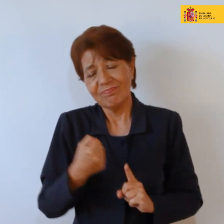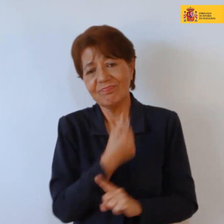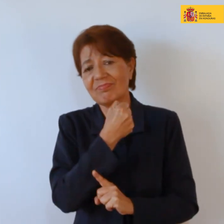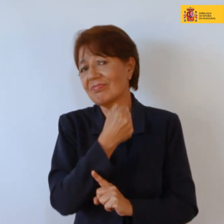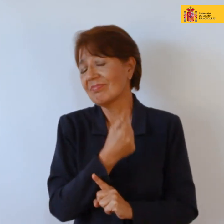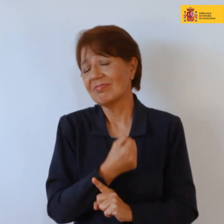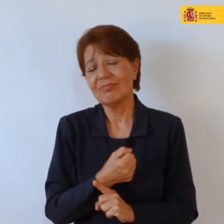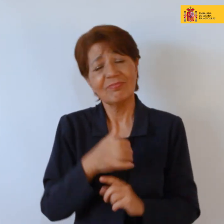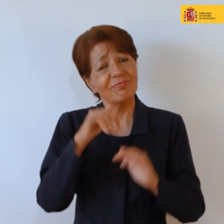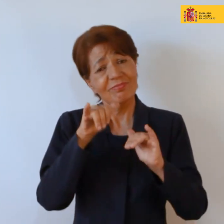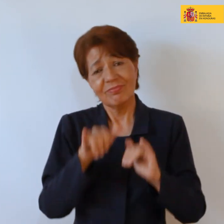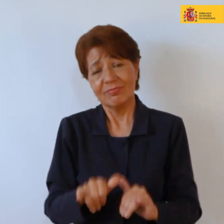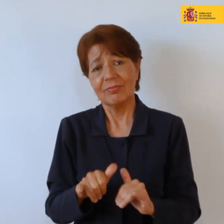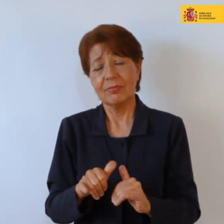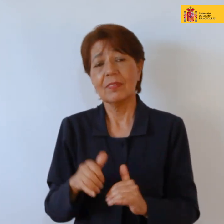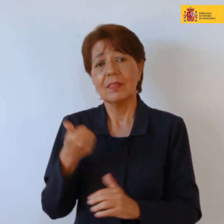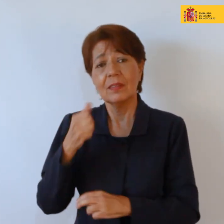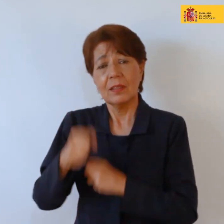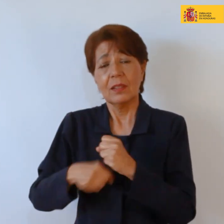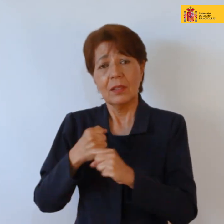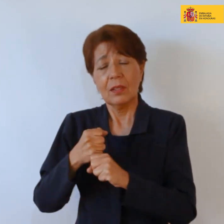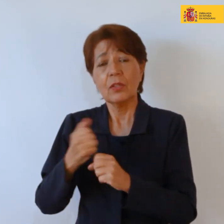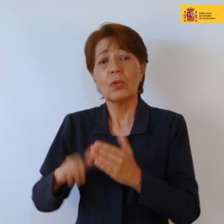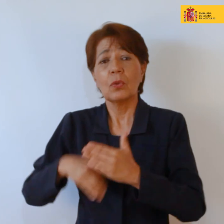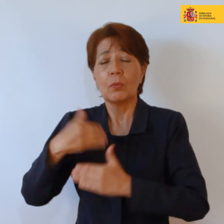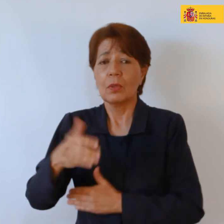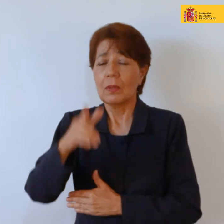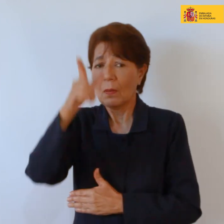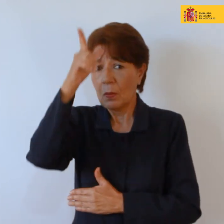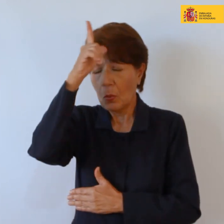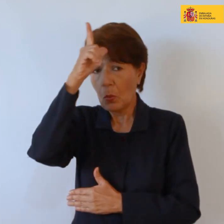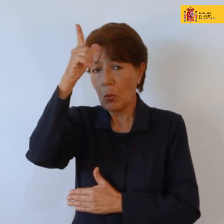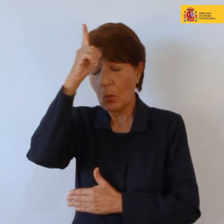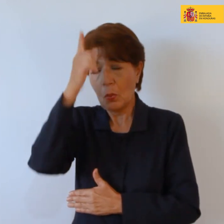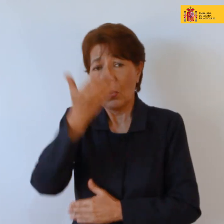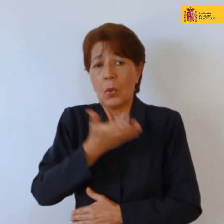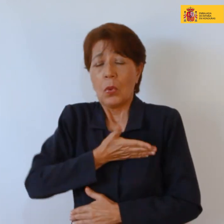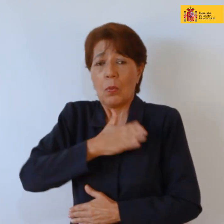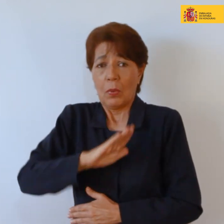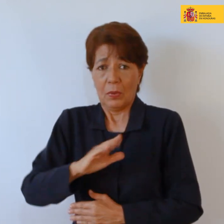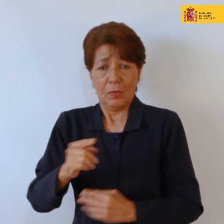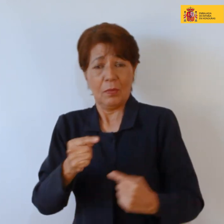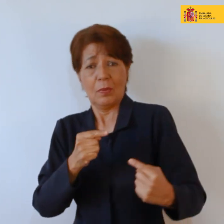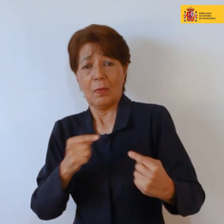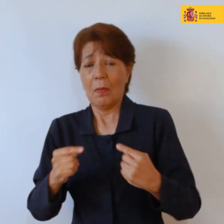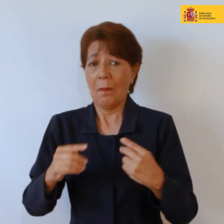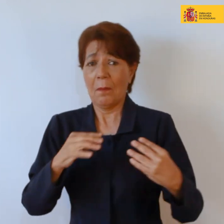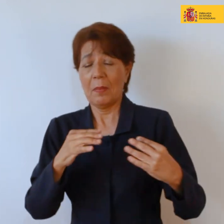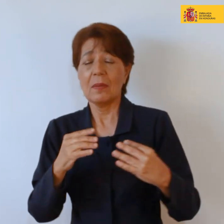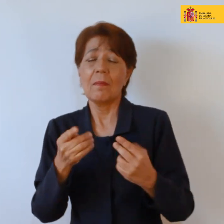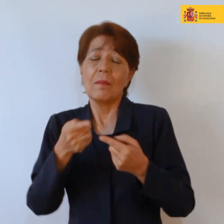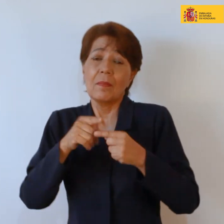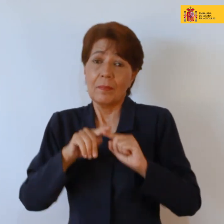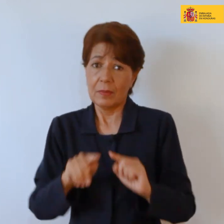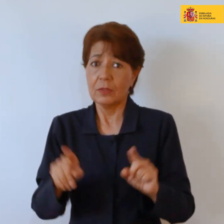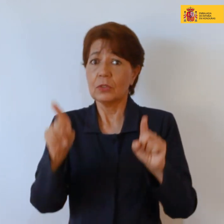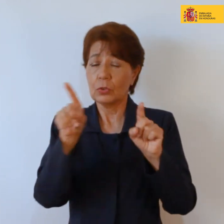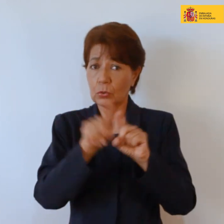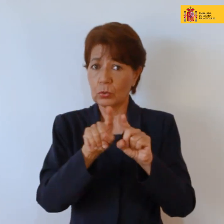ocurrió diez años más tarde cuando cayó Lempira en combate pero también me